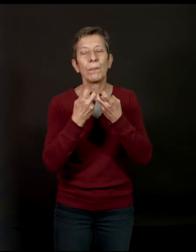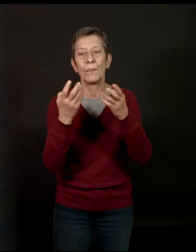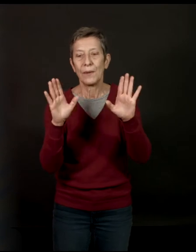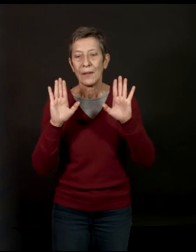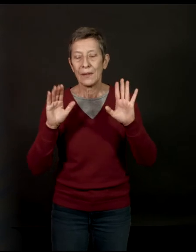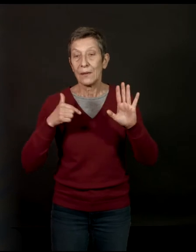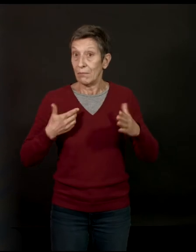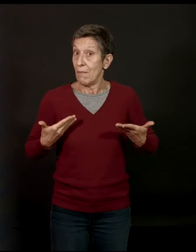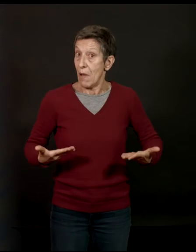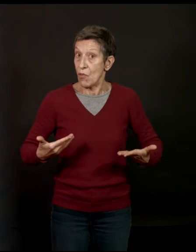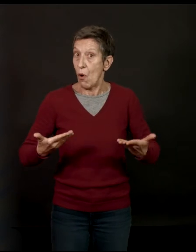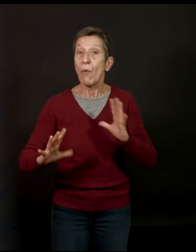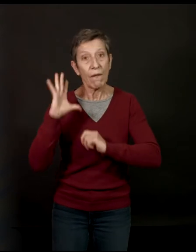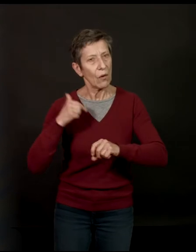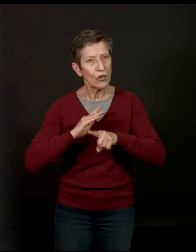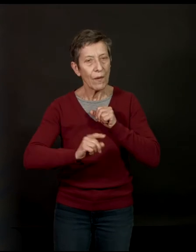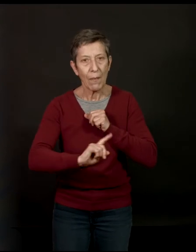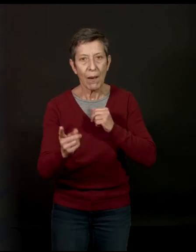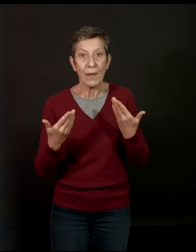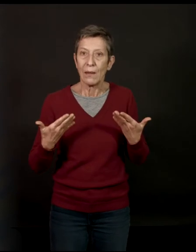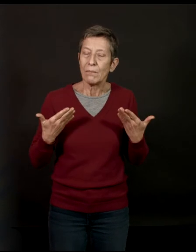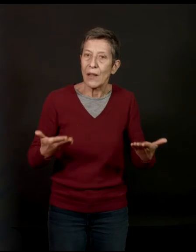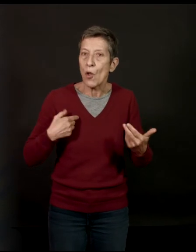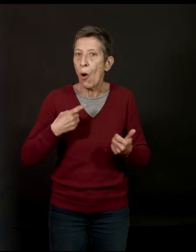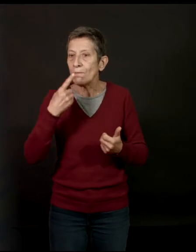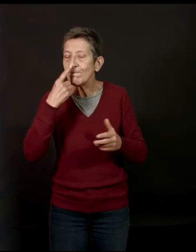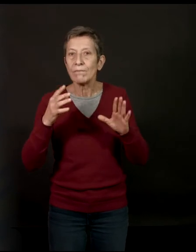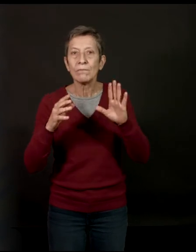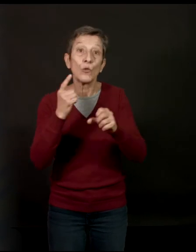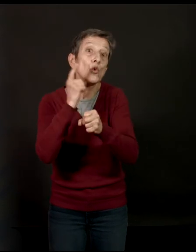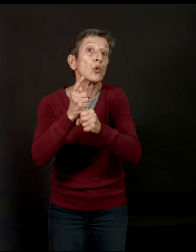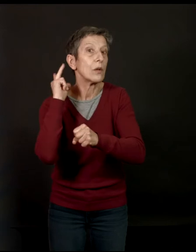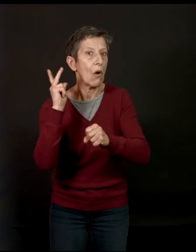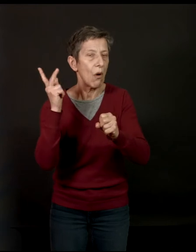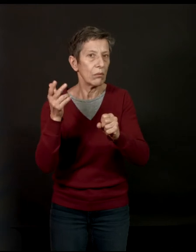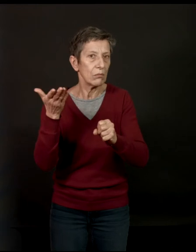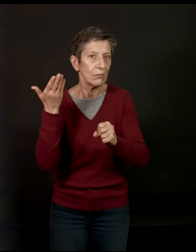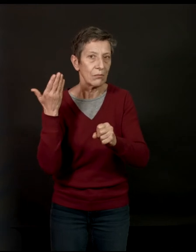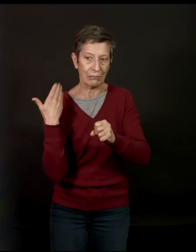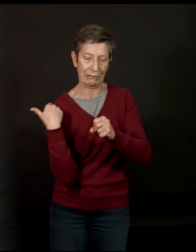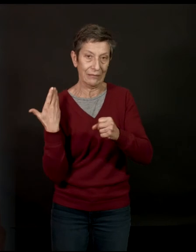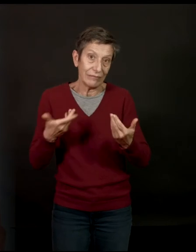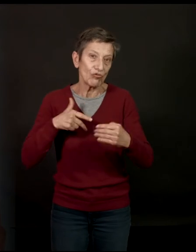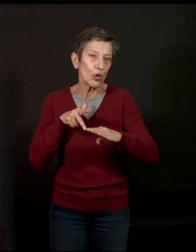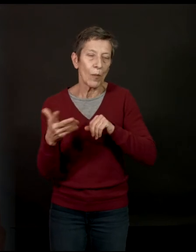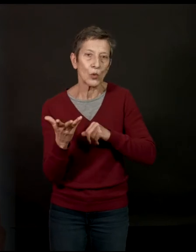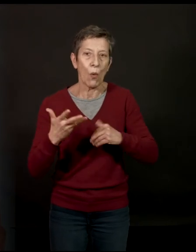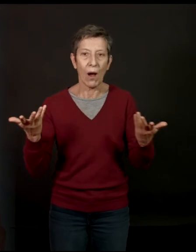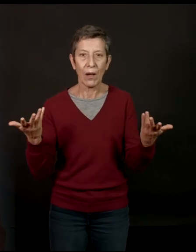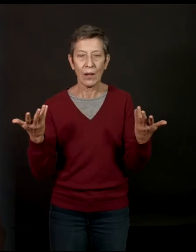chose aujourd'hui que je ne faisais pas du tout il y a deux, trois ans, donc de façon très récente. C'est lire à